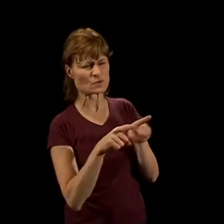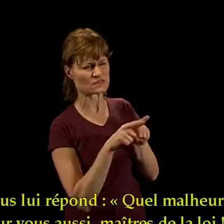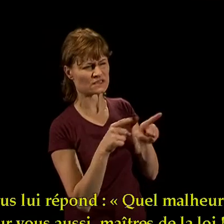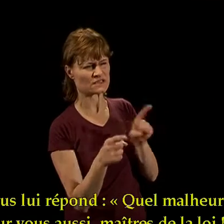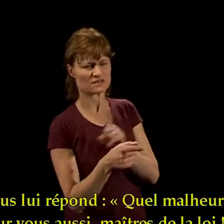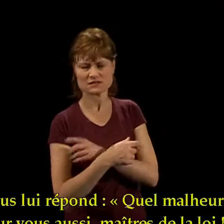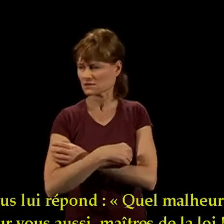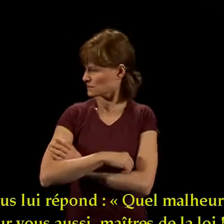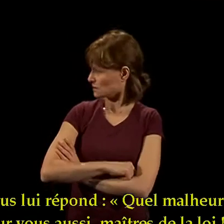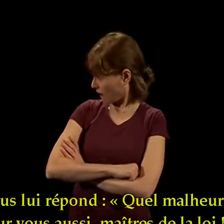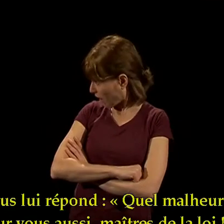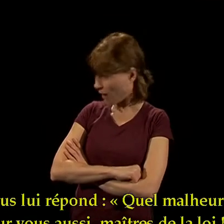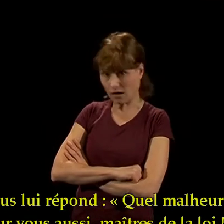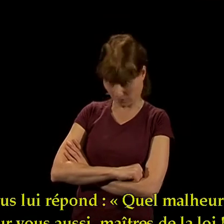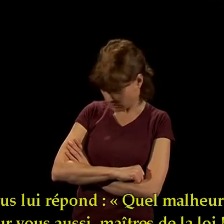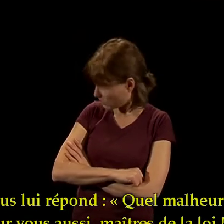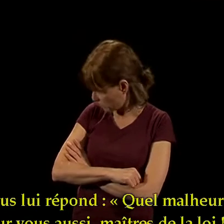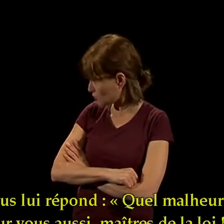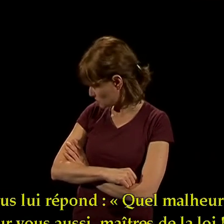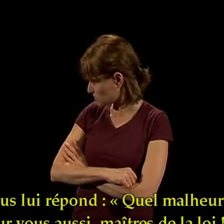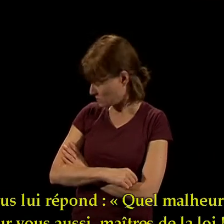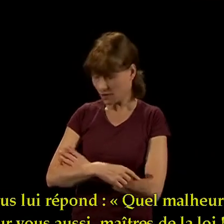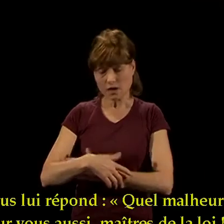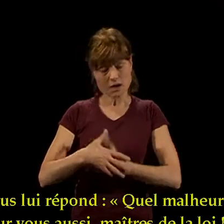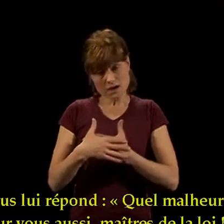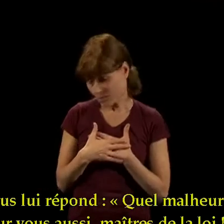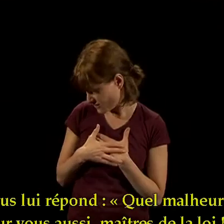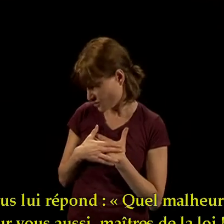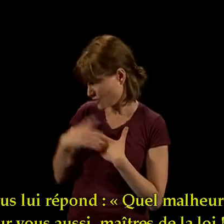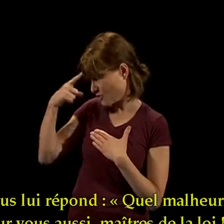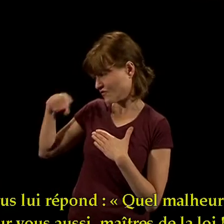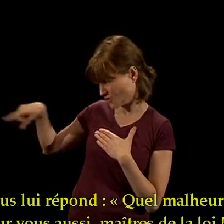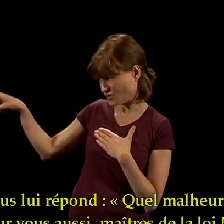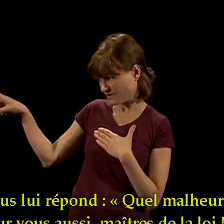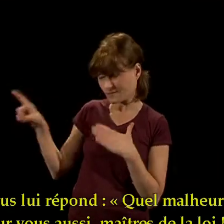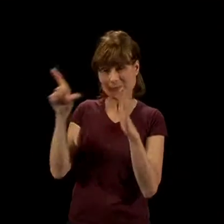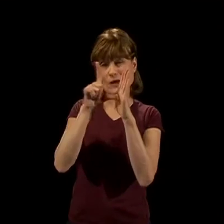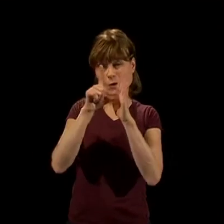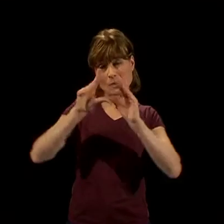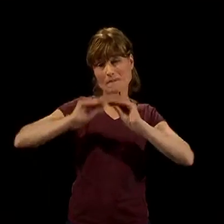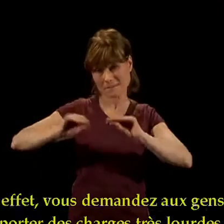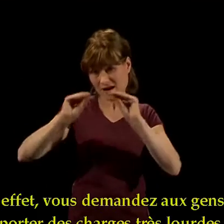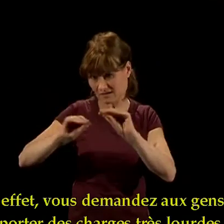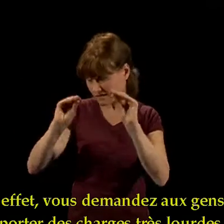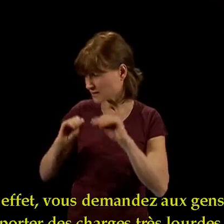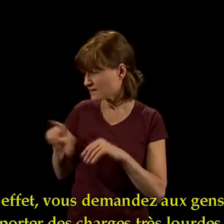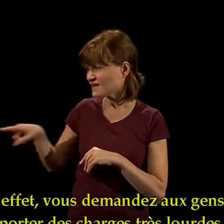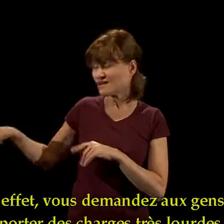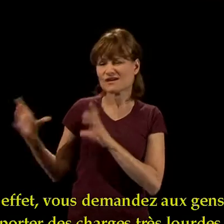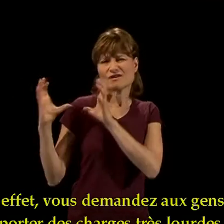Nous aussi ? » Jésus lui répond « Quel malheur pour vous aussi, maître de la loi. En